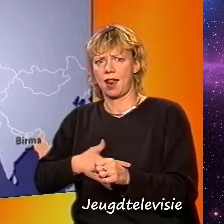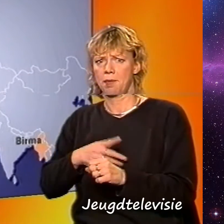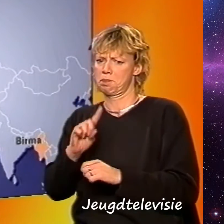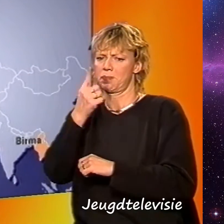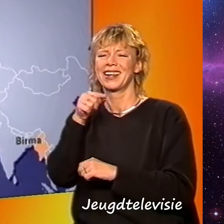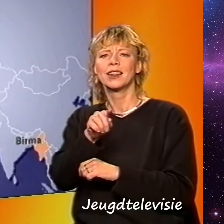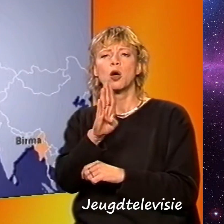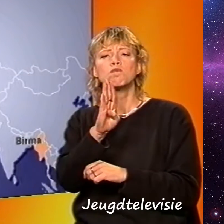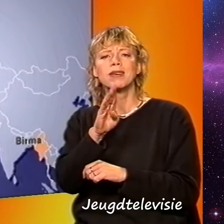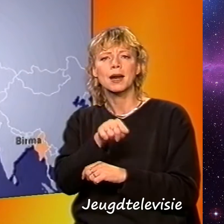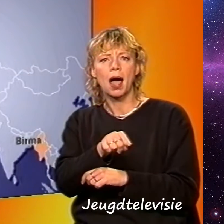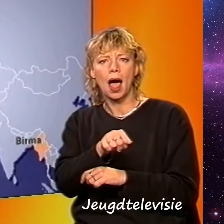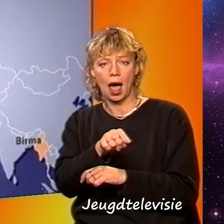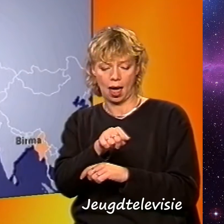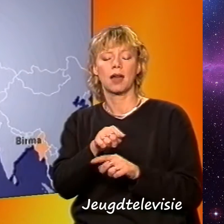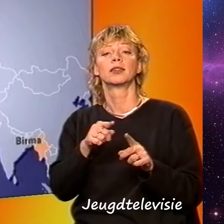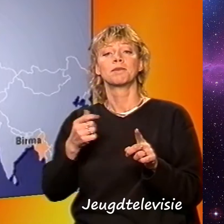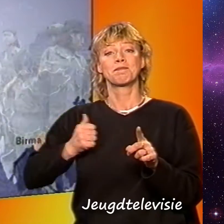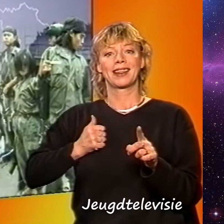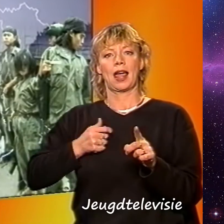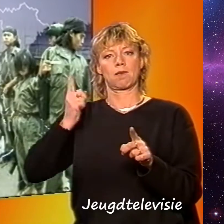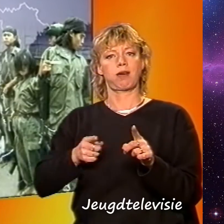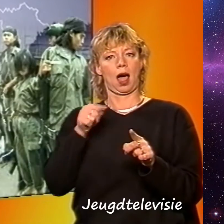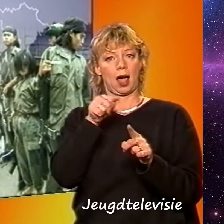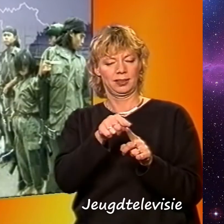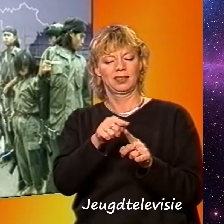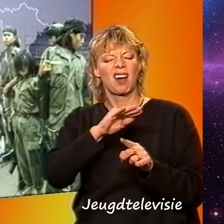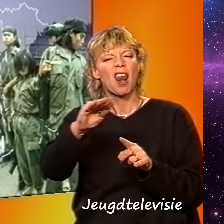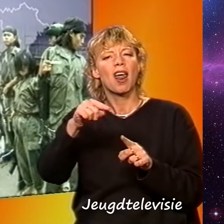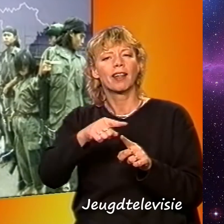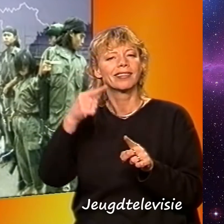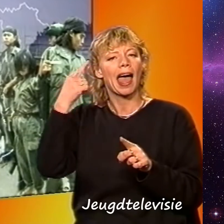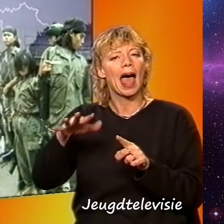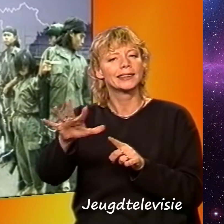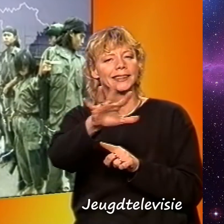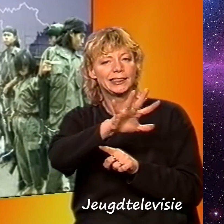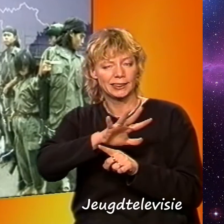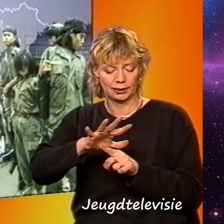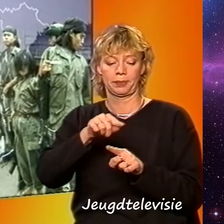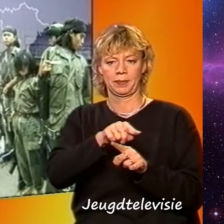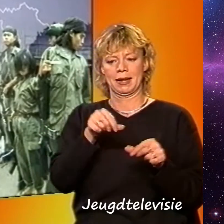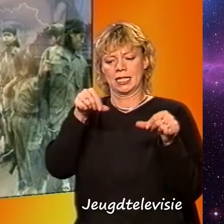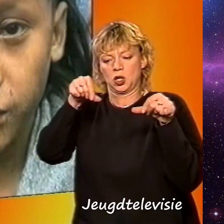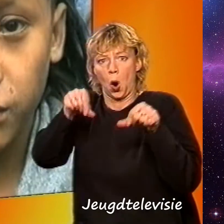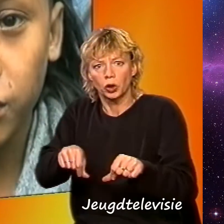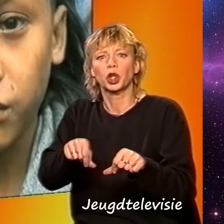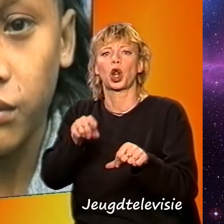land in Azië waar militair het voor het zeggen hebben. Die onderdrukken verschillende bevolkingsgroepen zoals de Karen.